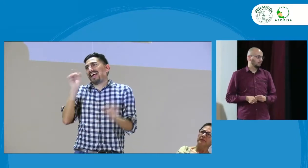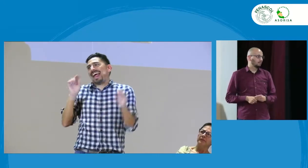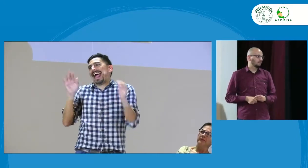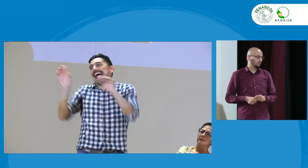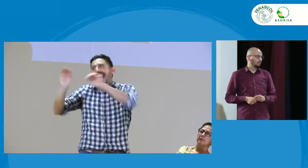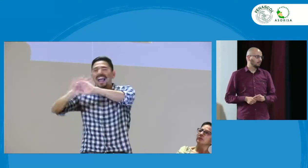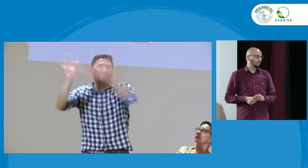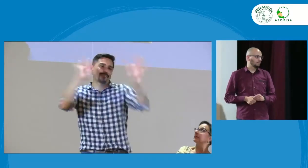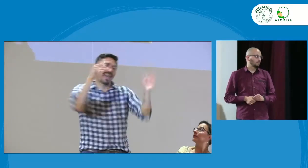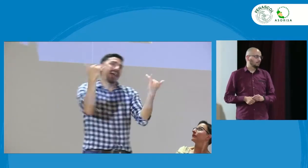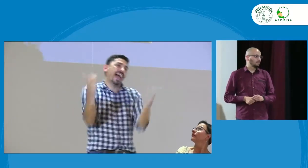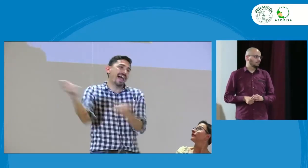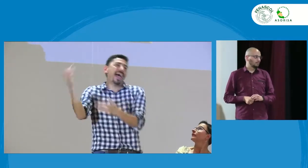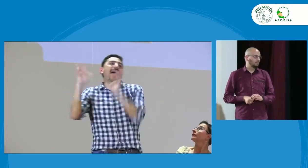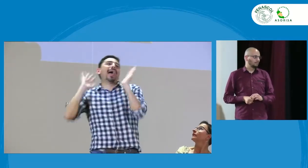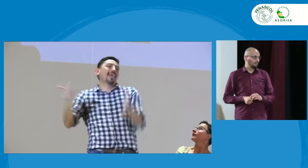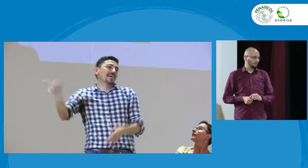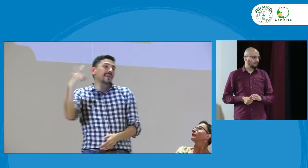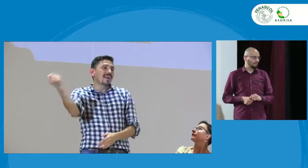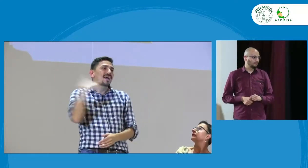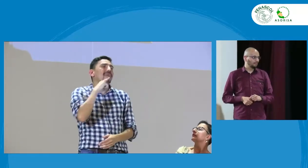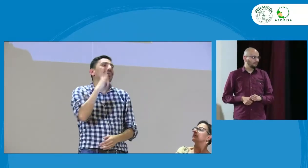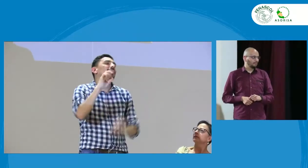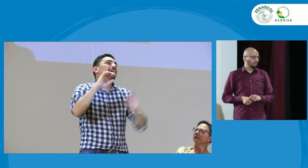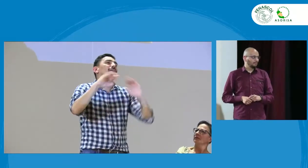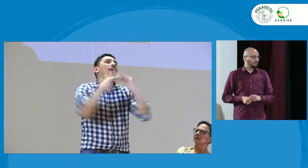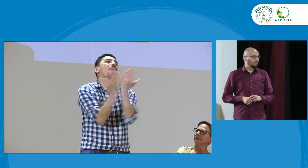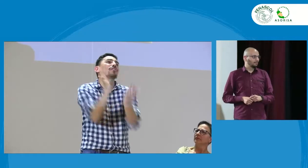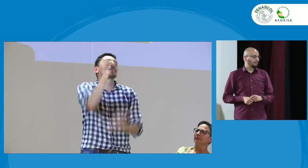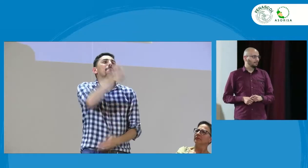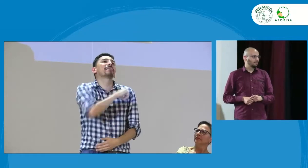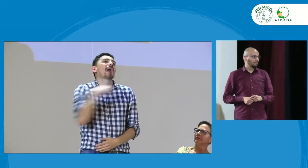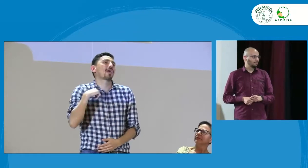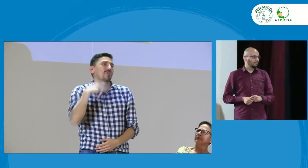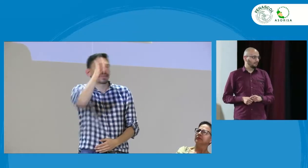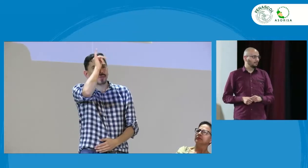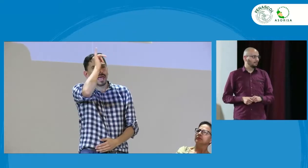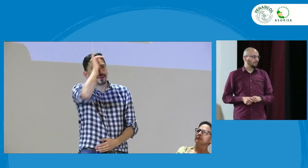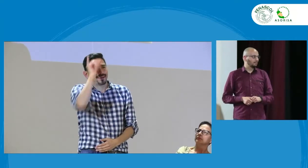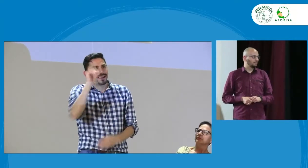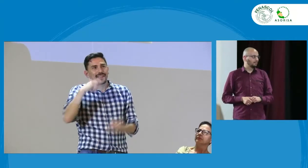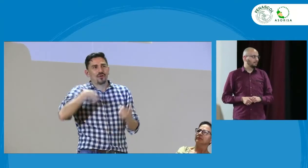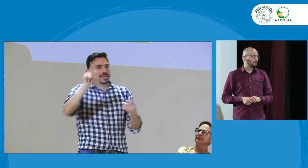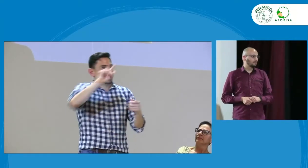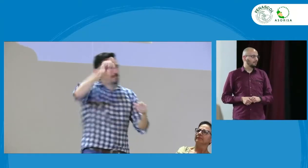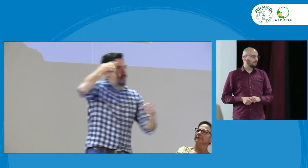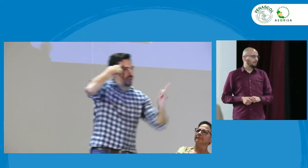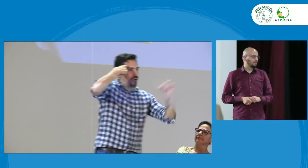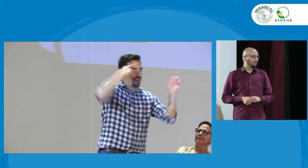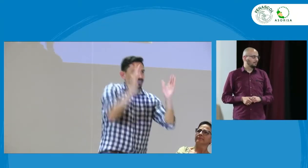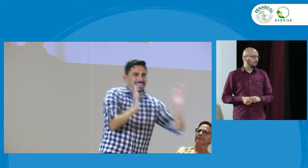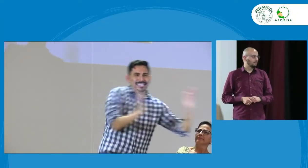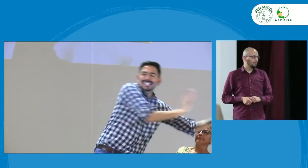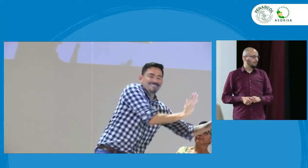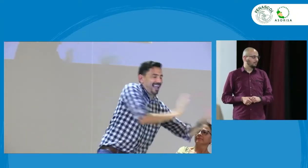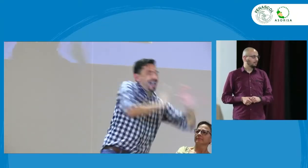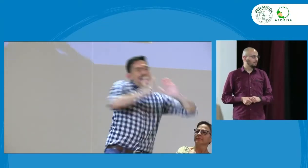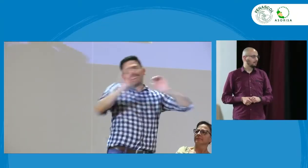diferente porque hay que hacer una claridad con las instituciones privadas como el ICAL que no hacen